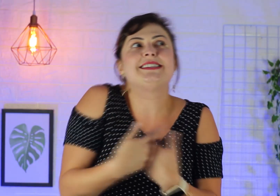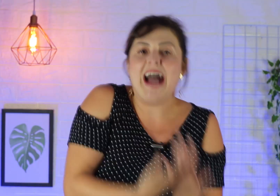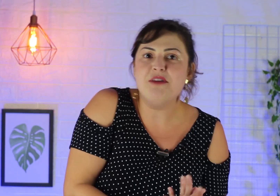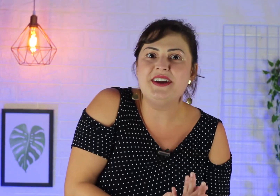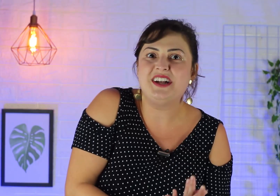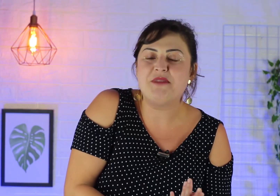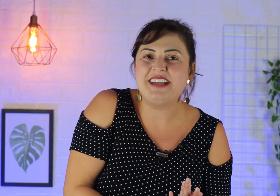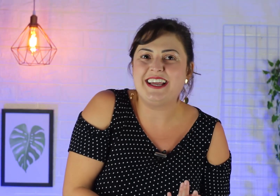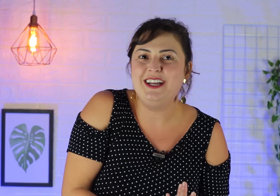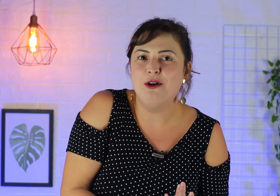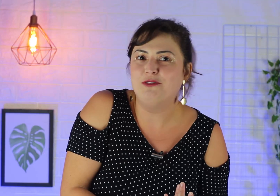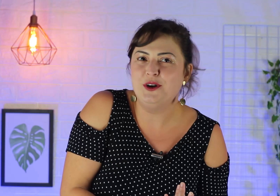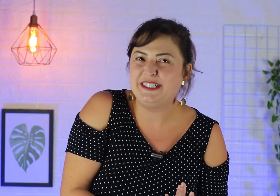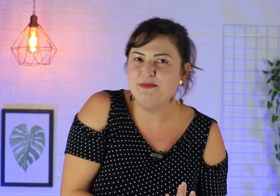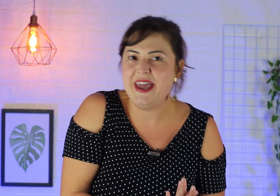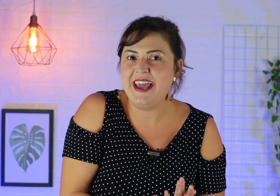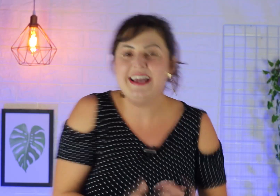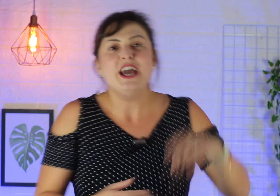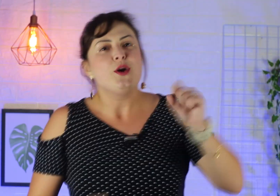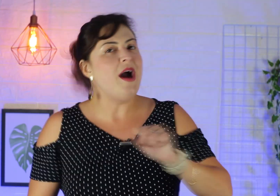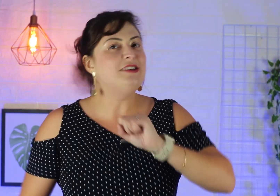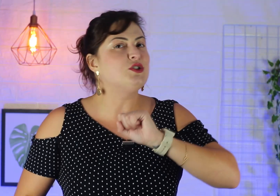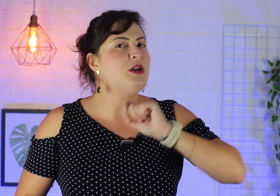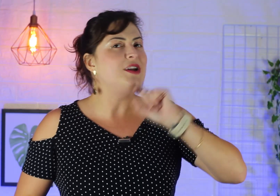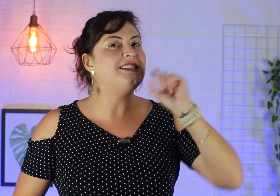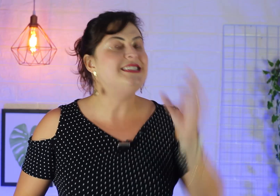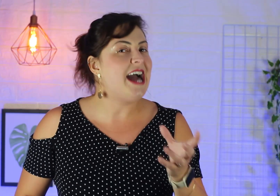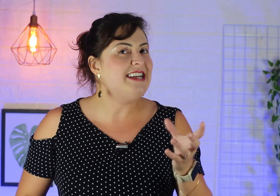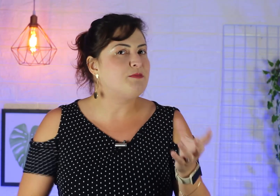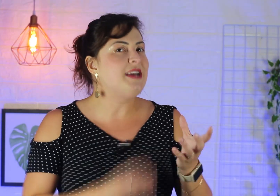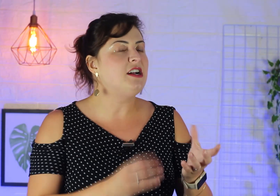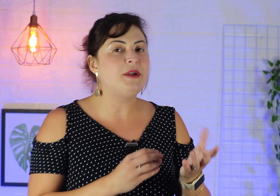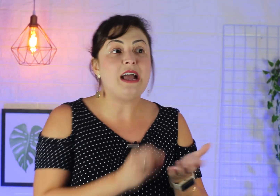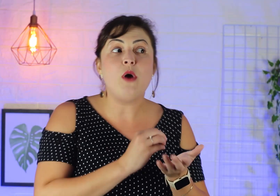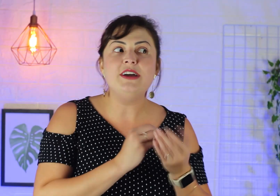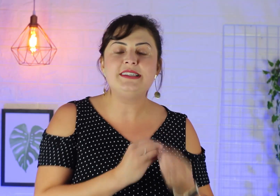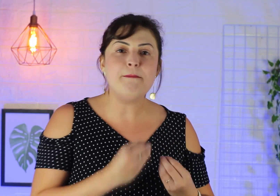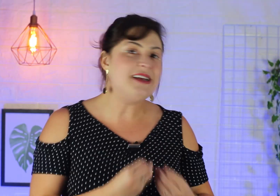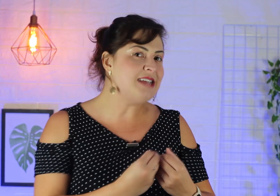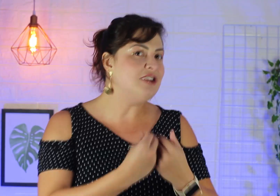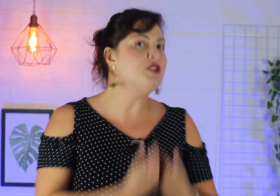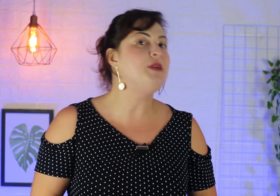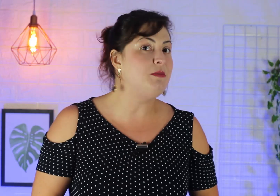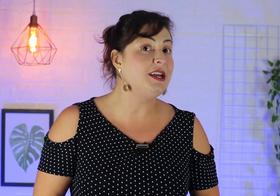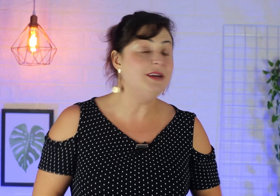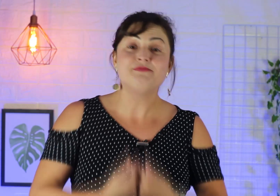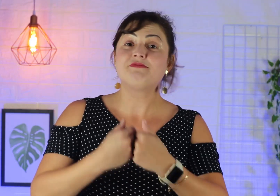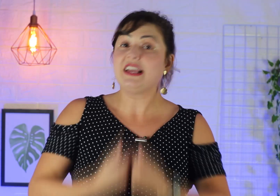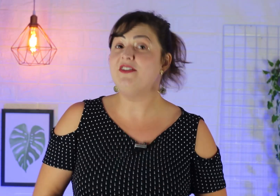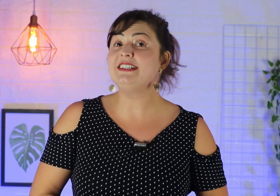saiba interpretar aquele louvor também, quais os melhores sinais para interpretar, qual vai ser a passagem bíblica que vai